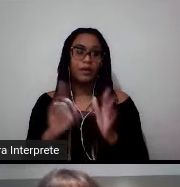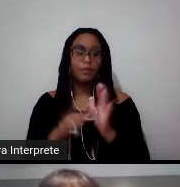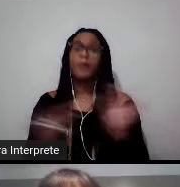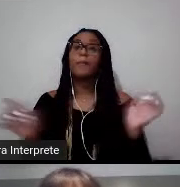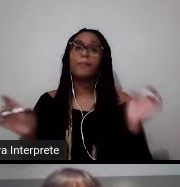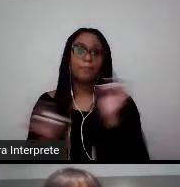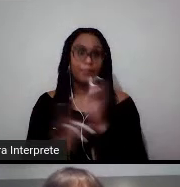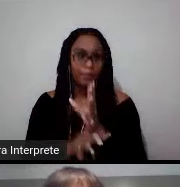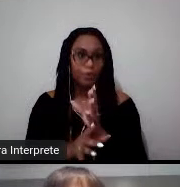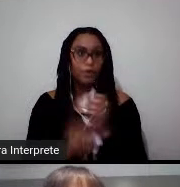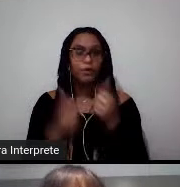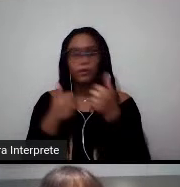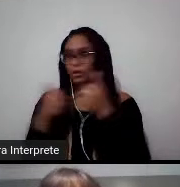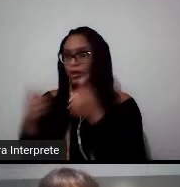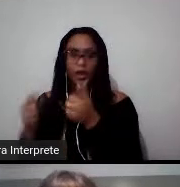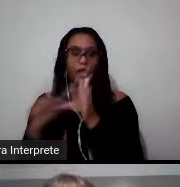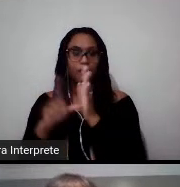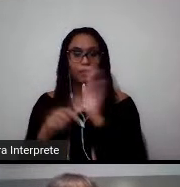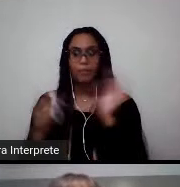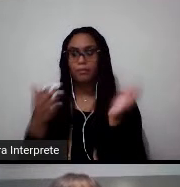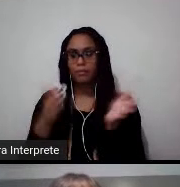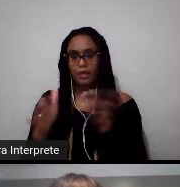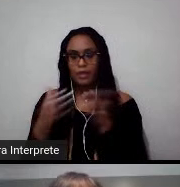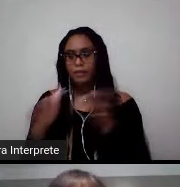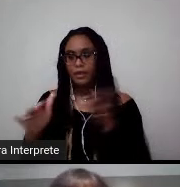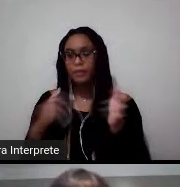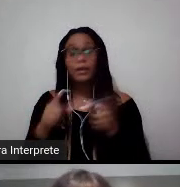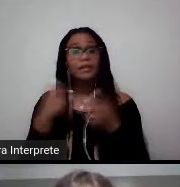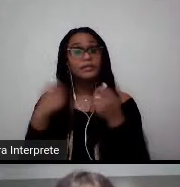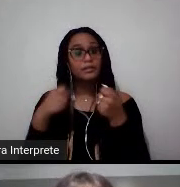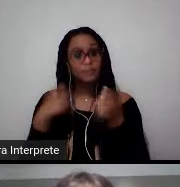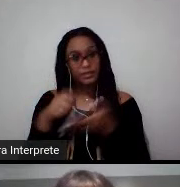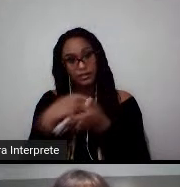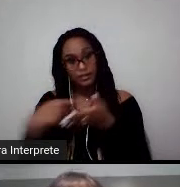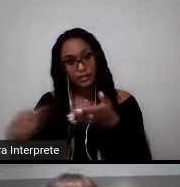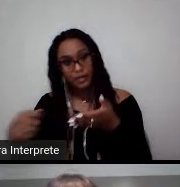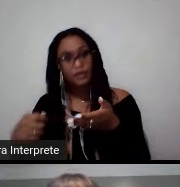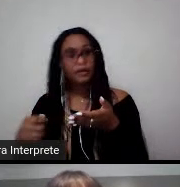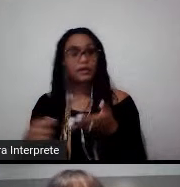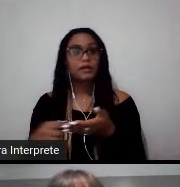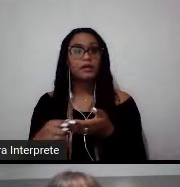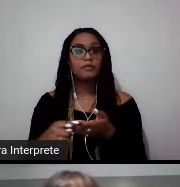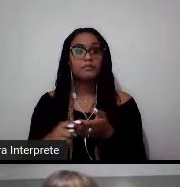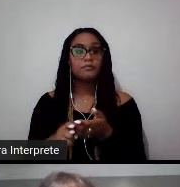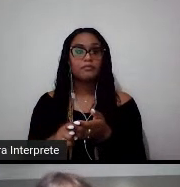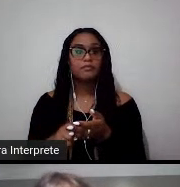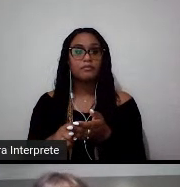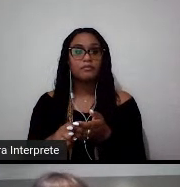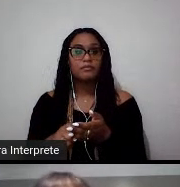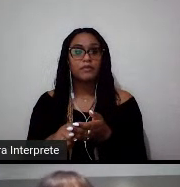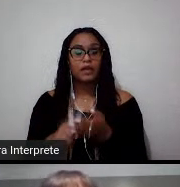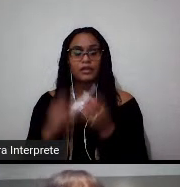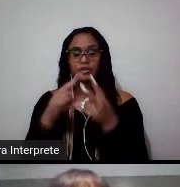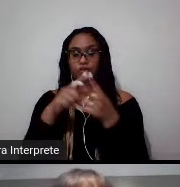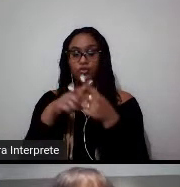da Chimney. Então, são processos paralelos. Você vai se inscrever para as universidades e vai se inscrever para a bolsa. O nível do seu